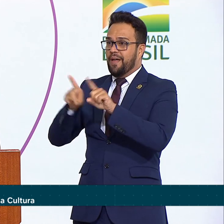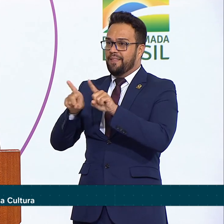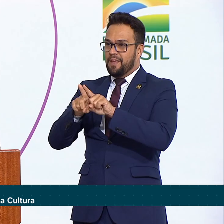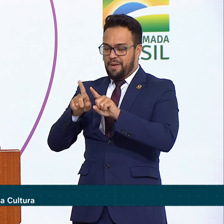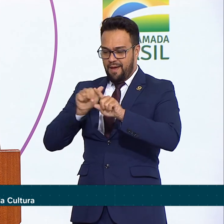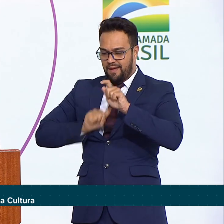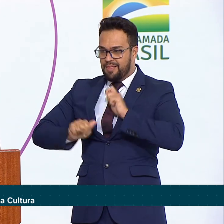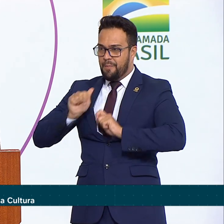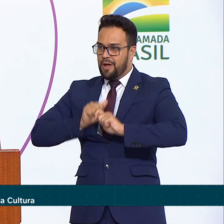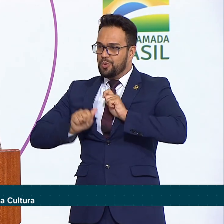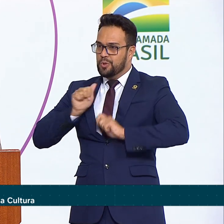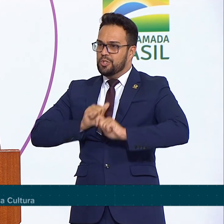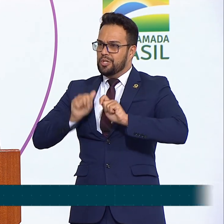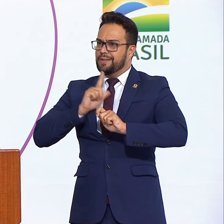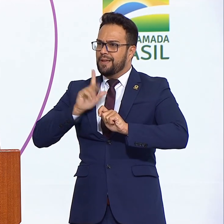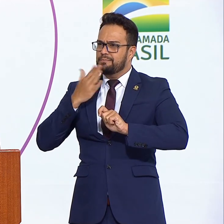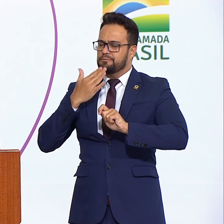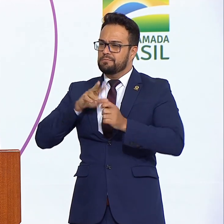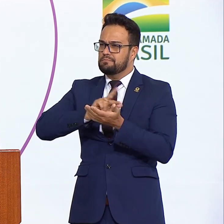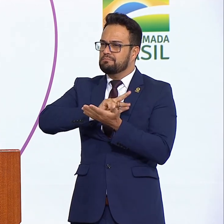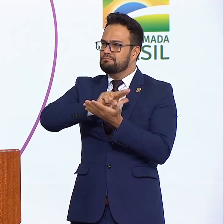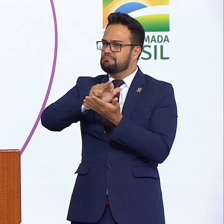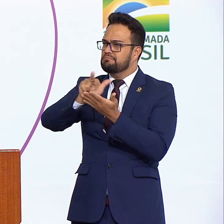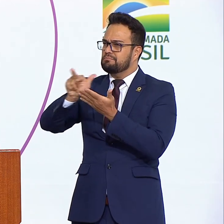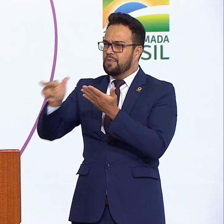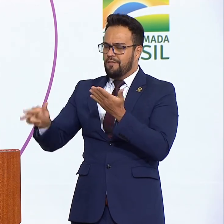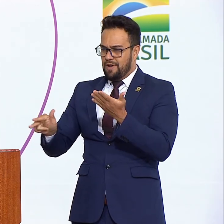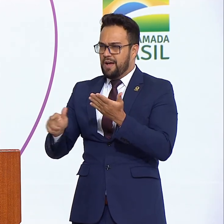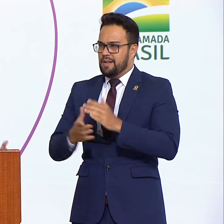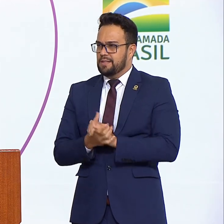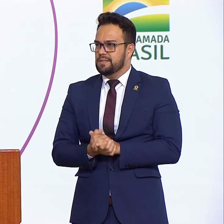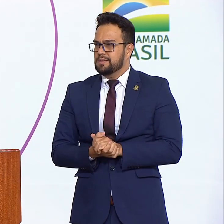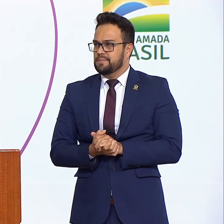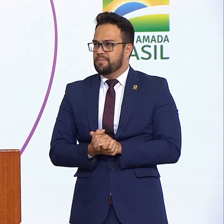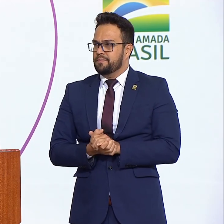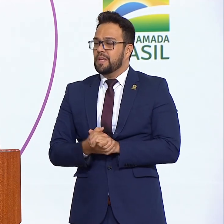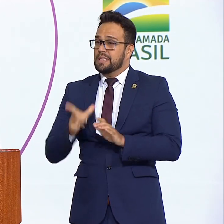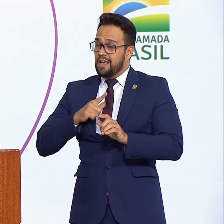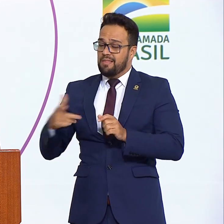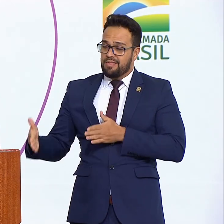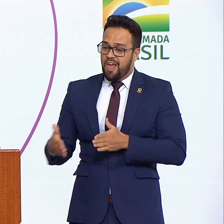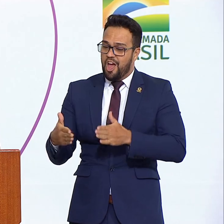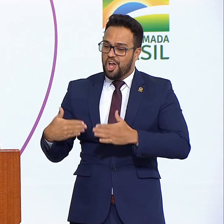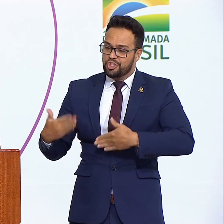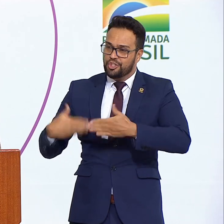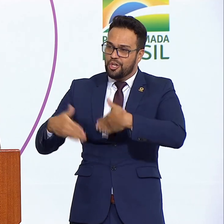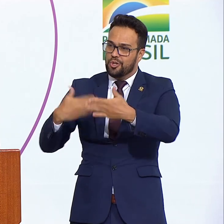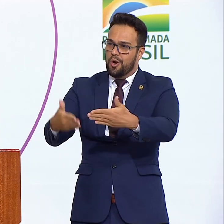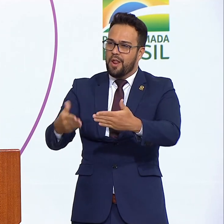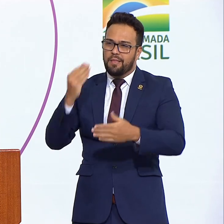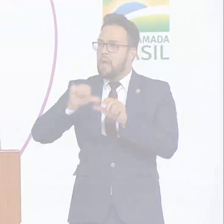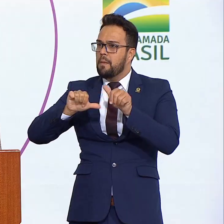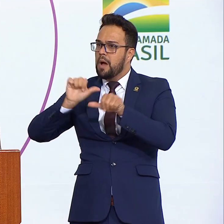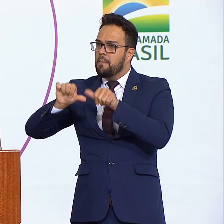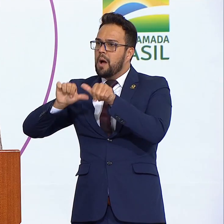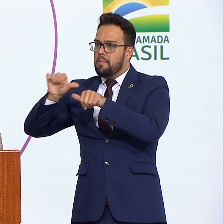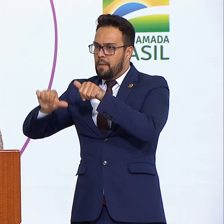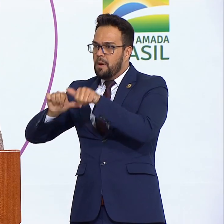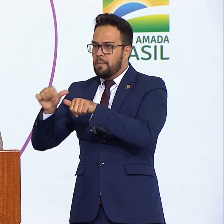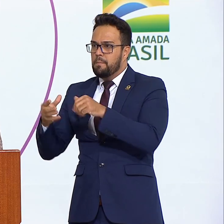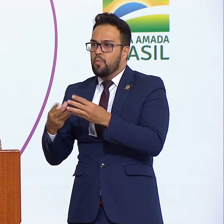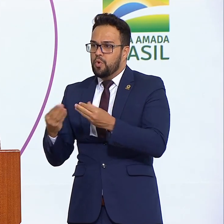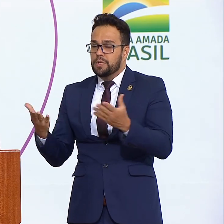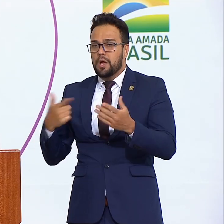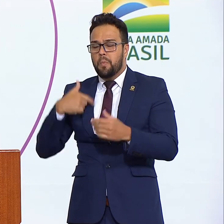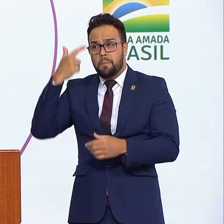muito representativas da sua trajetória em busca de grandeza. Acho que